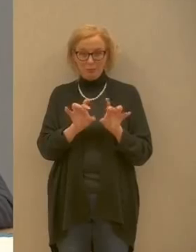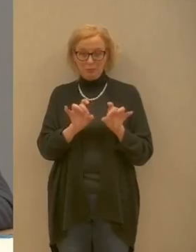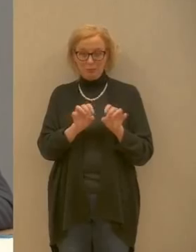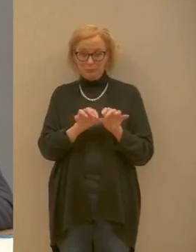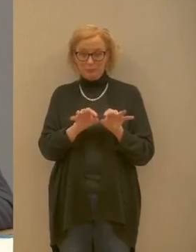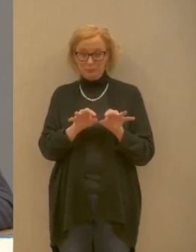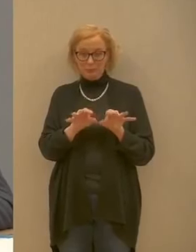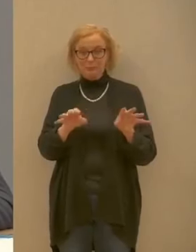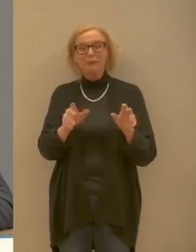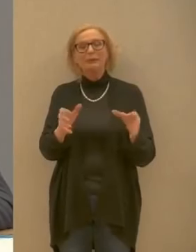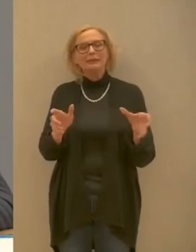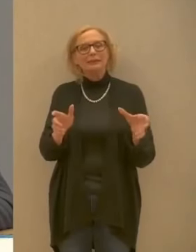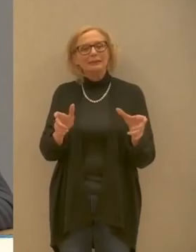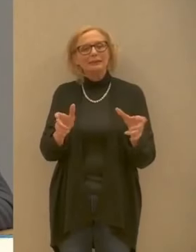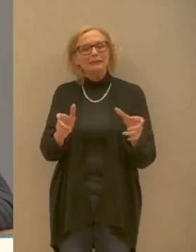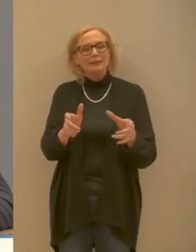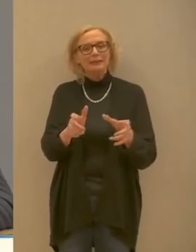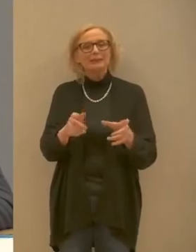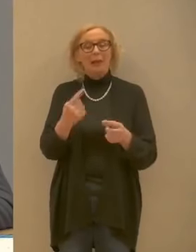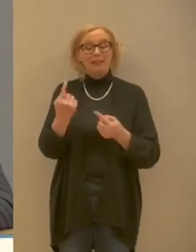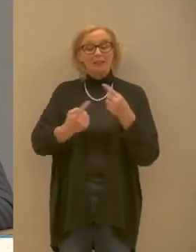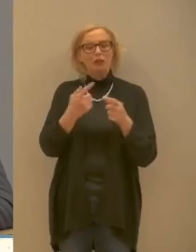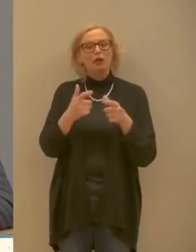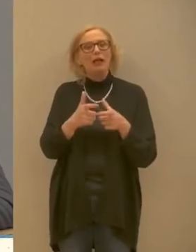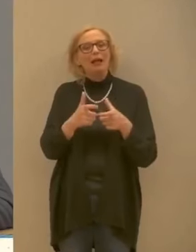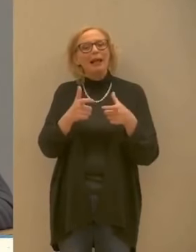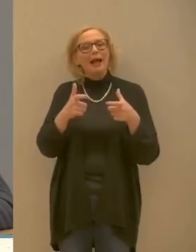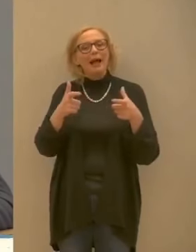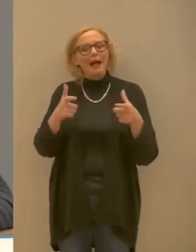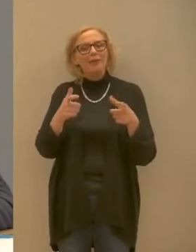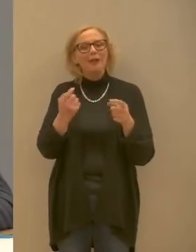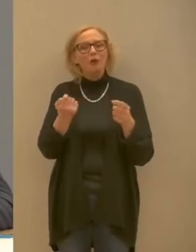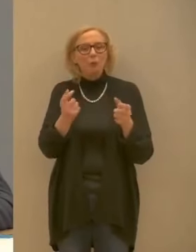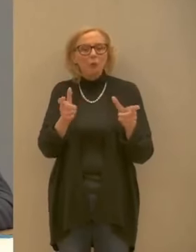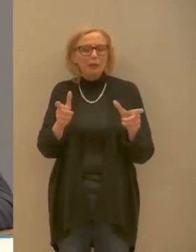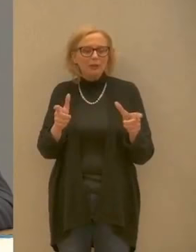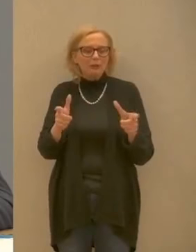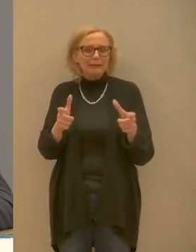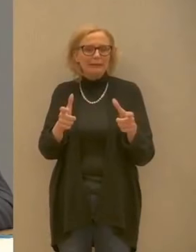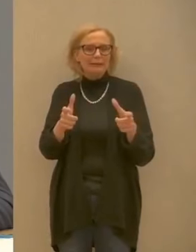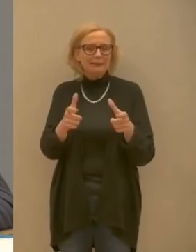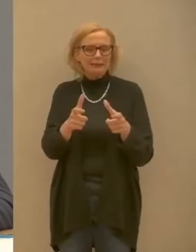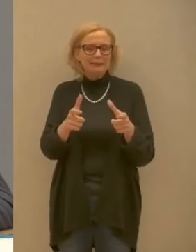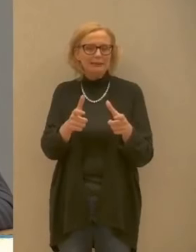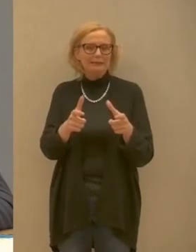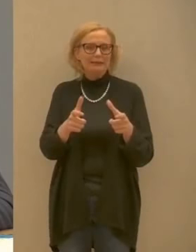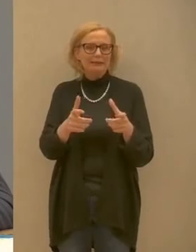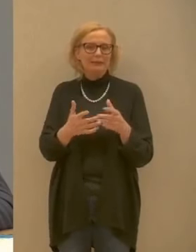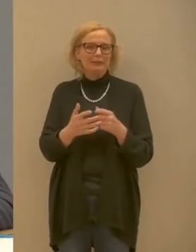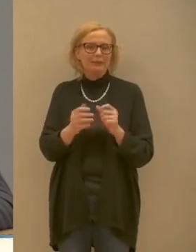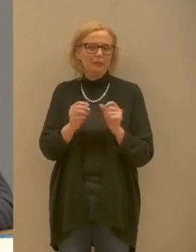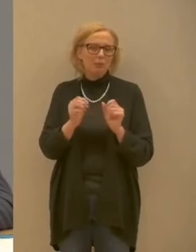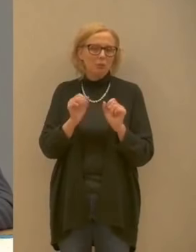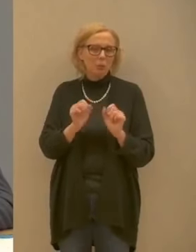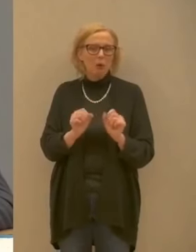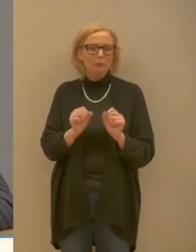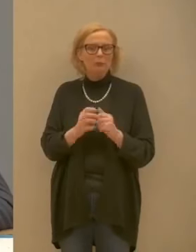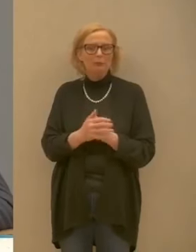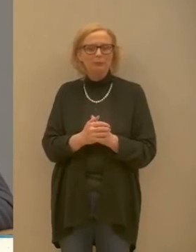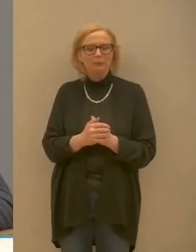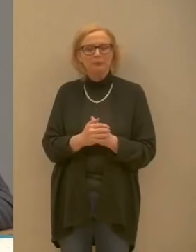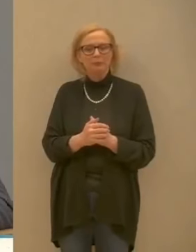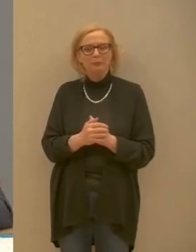grave, perché di questo si tratta, comunque all'interno di confini predefiniti.